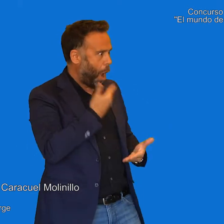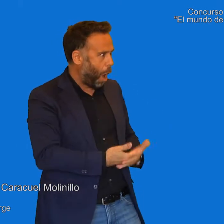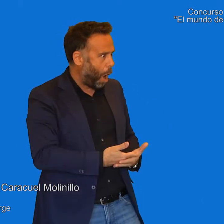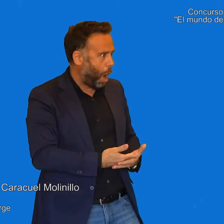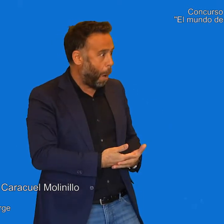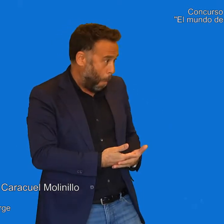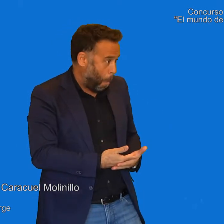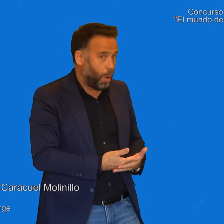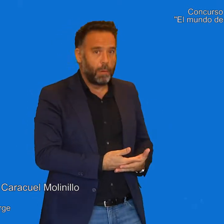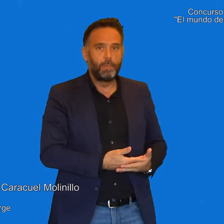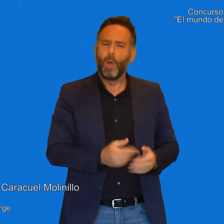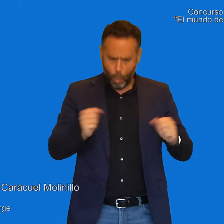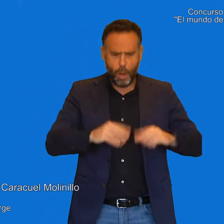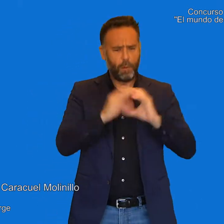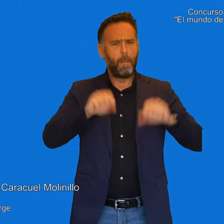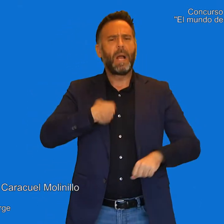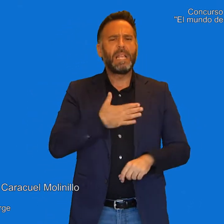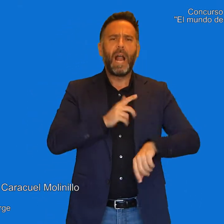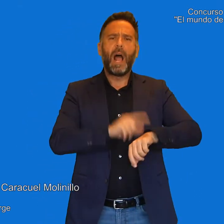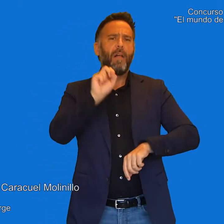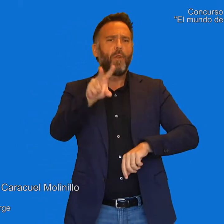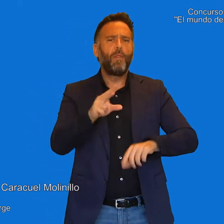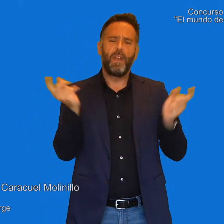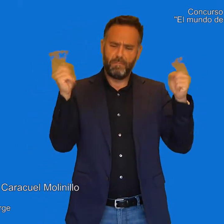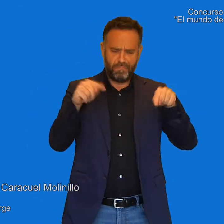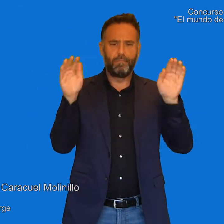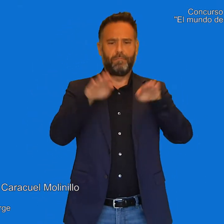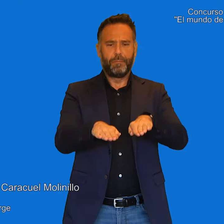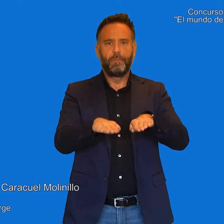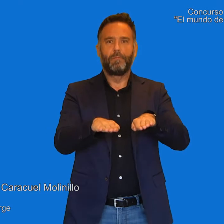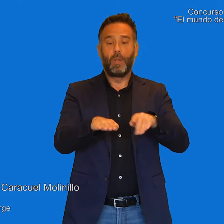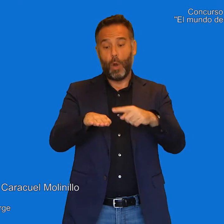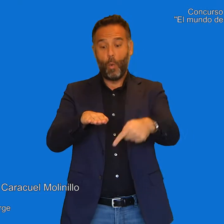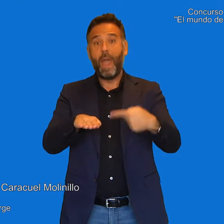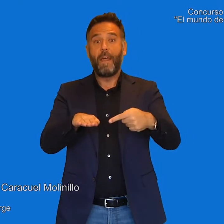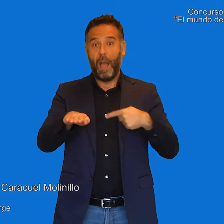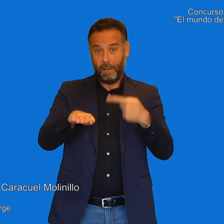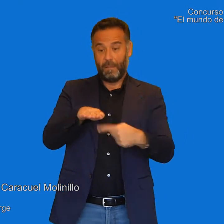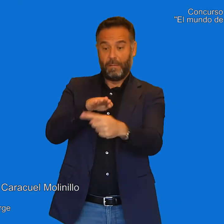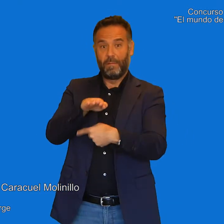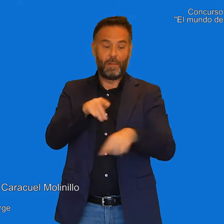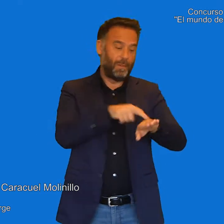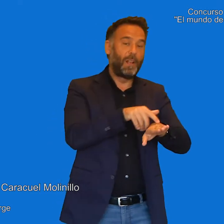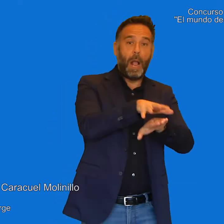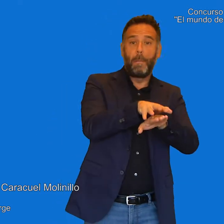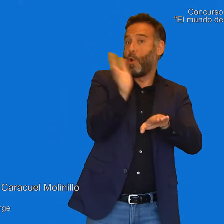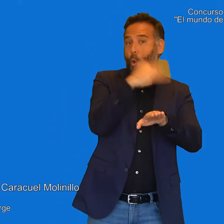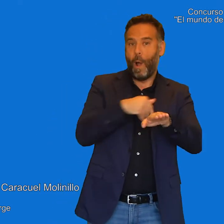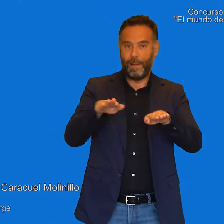Está bien, mañana a las doce echaremos la carrera, le contestó la tortuga con ruedas. Al siguiente día